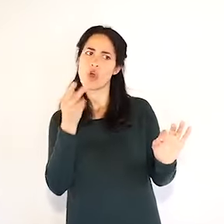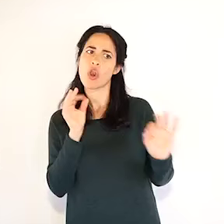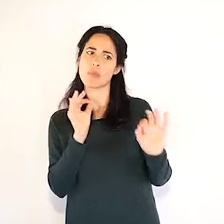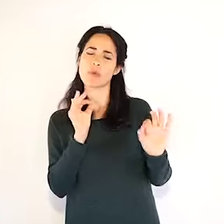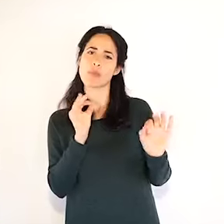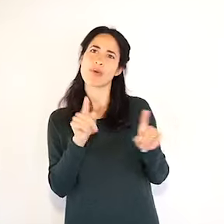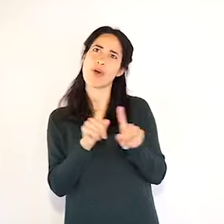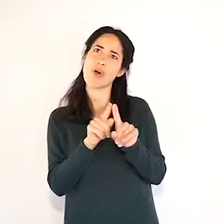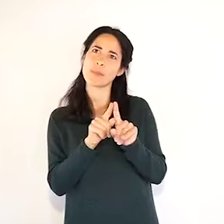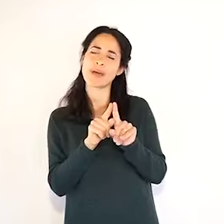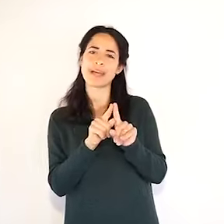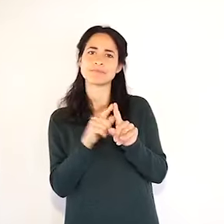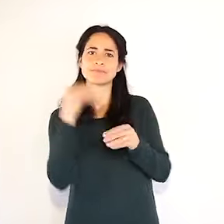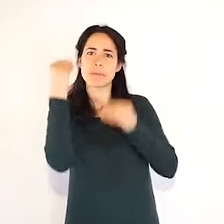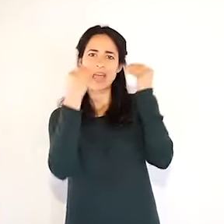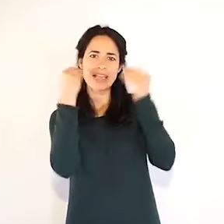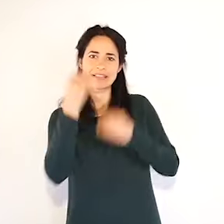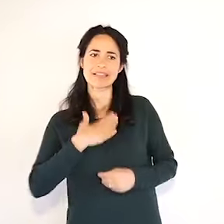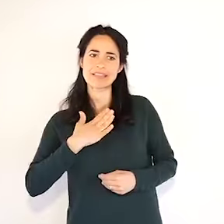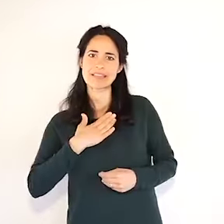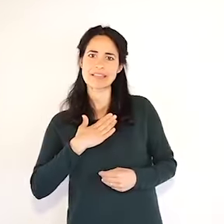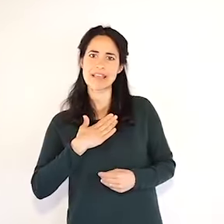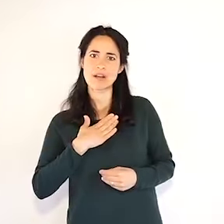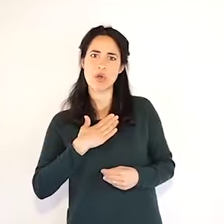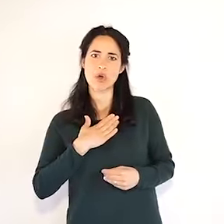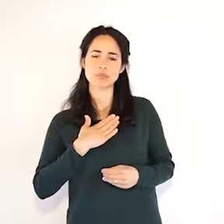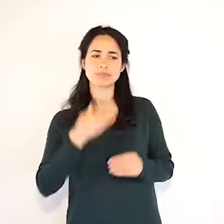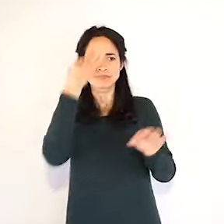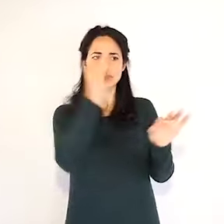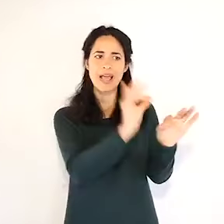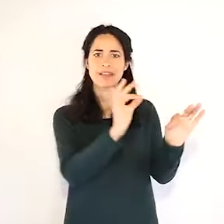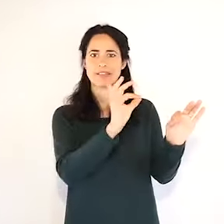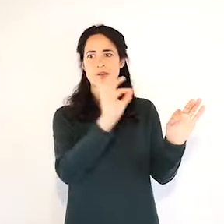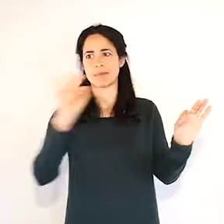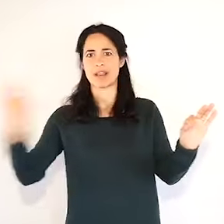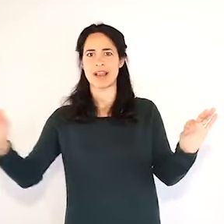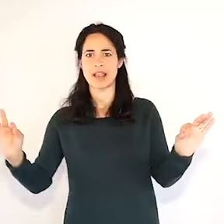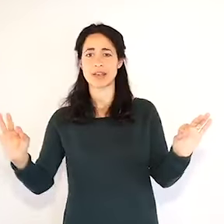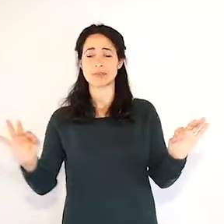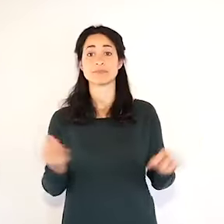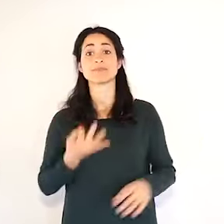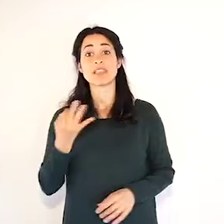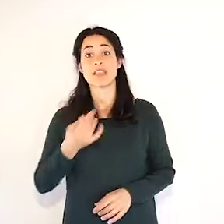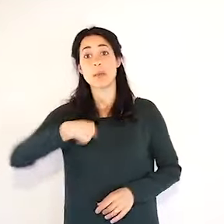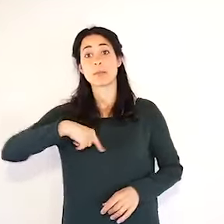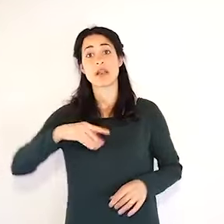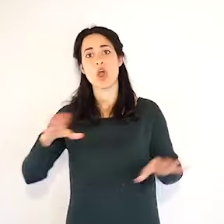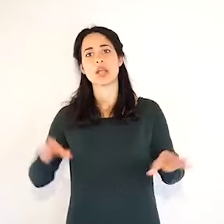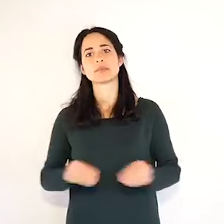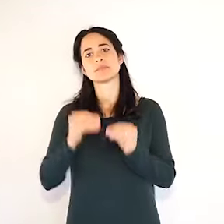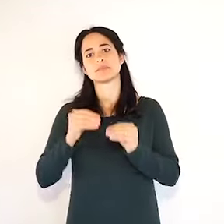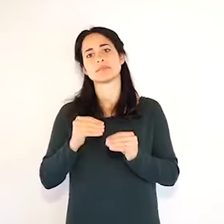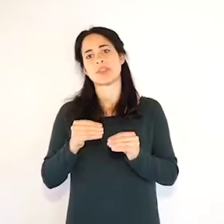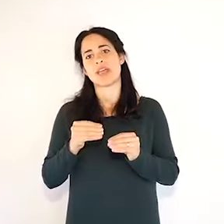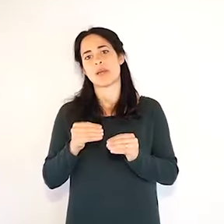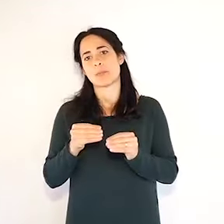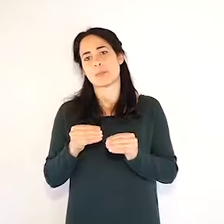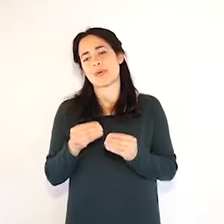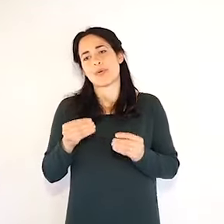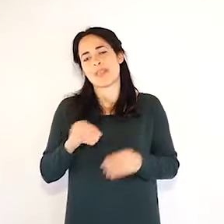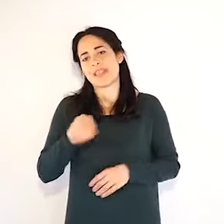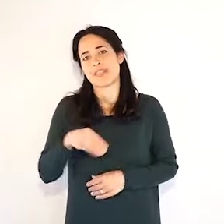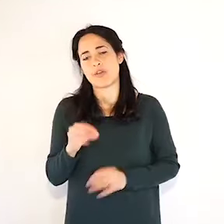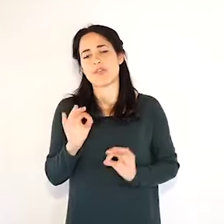commento in particolare e come sempre cominciamo con le brutte notizie e cioè